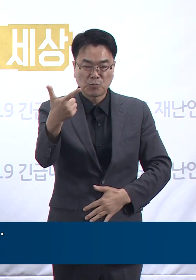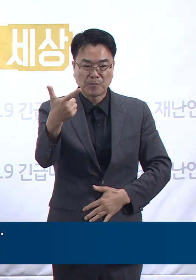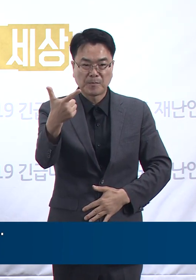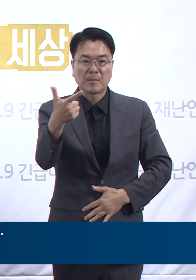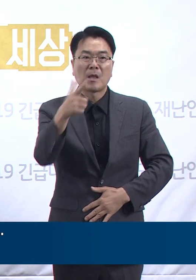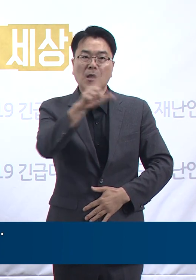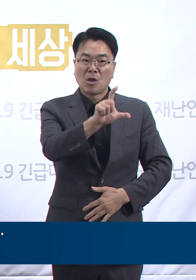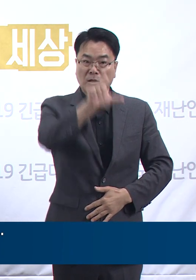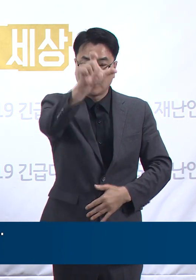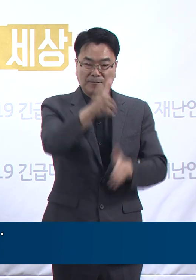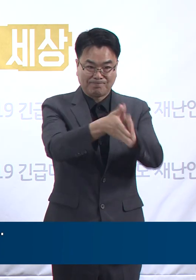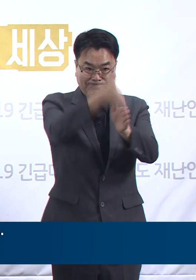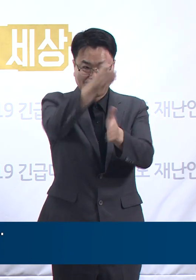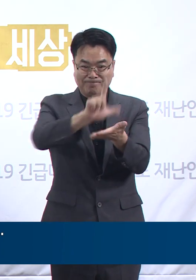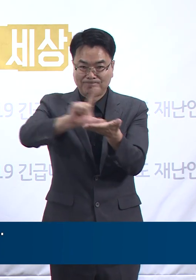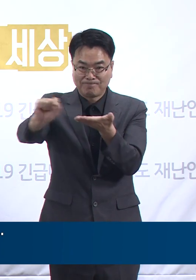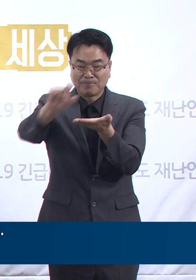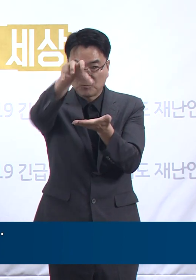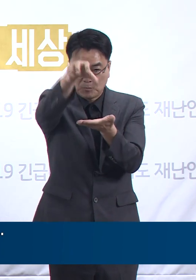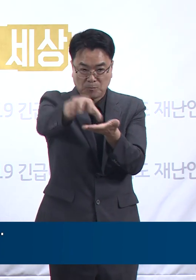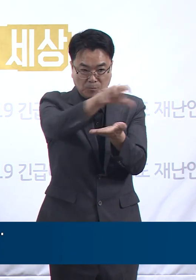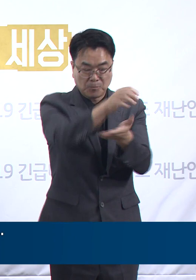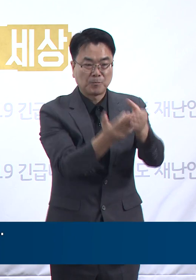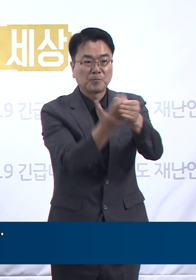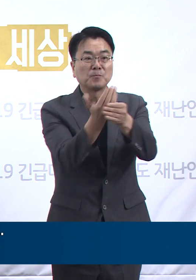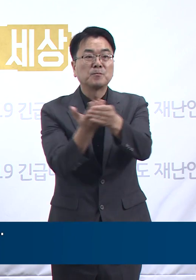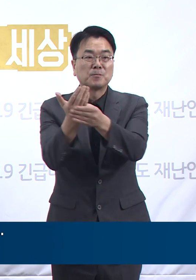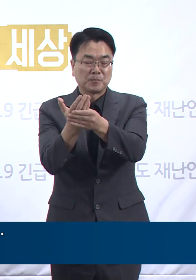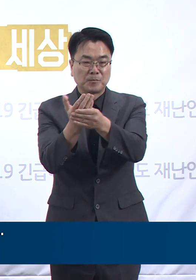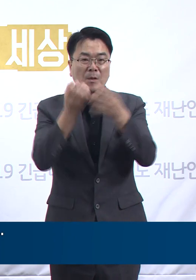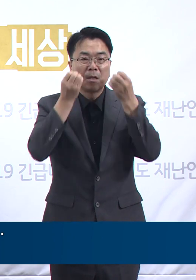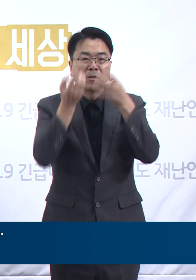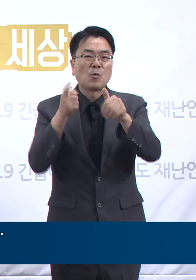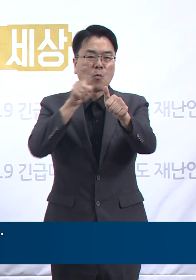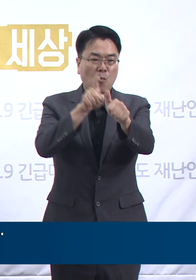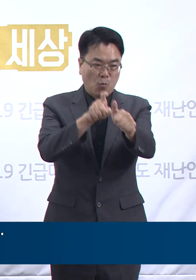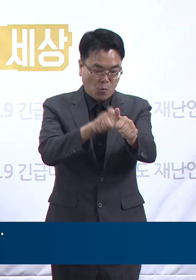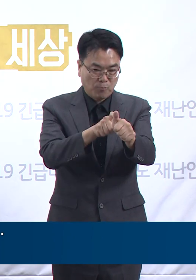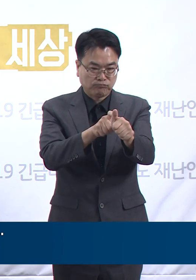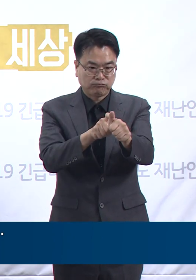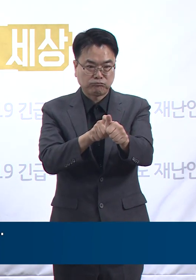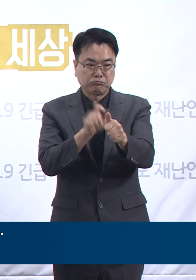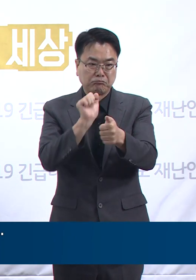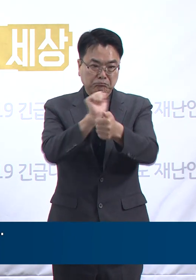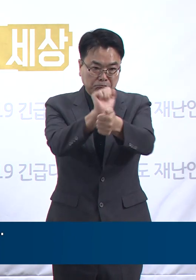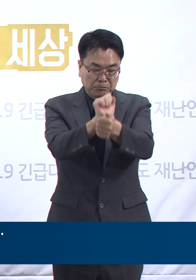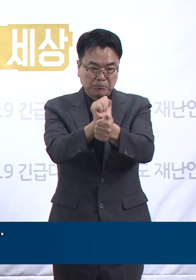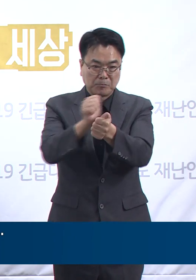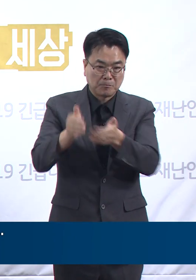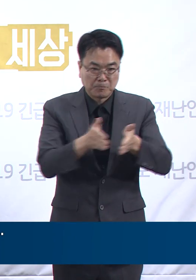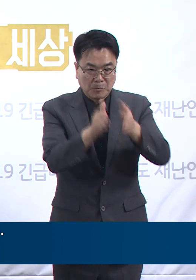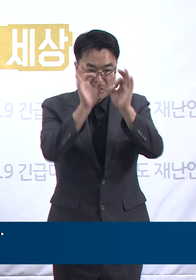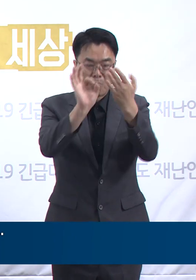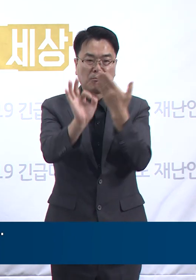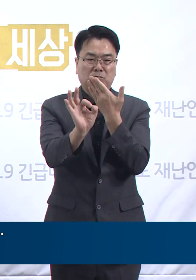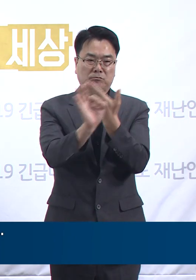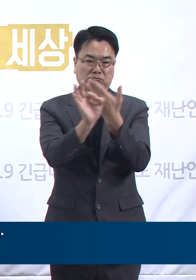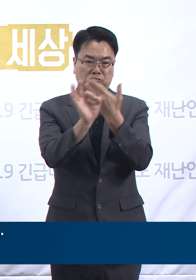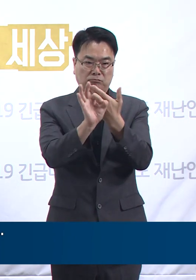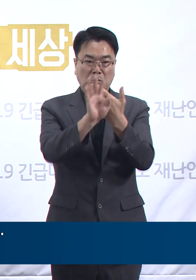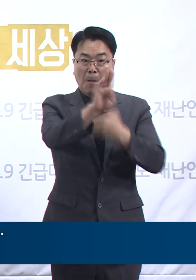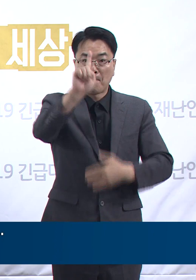15개 시군에서 확진자가 발생하였습니다. 신규 확진자의 감염 경로를 보면 고향 박예원 관련 2명,